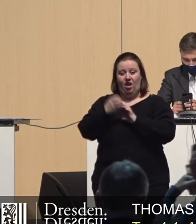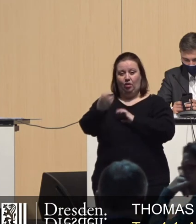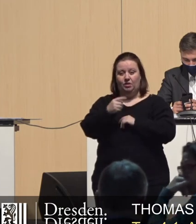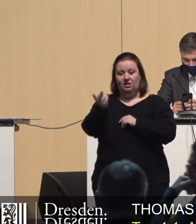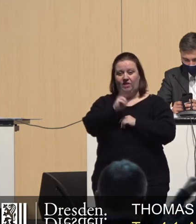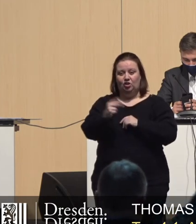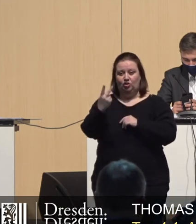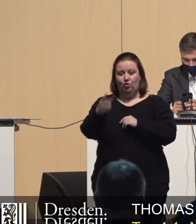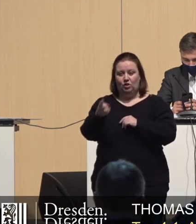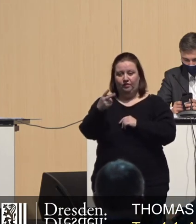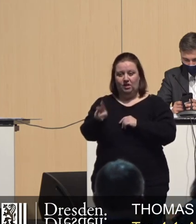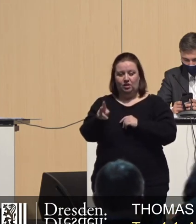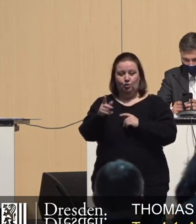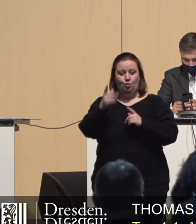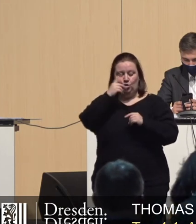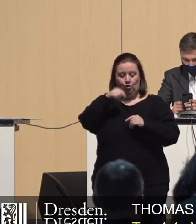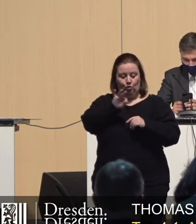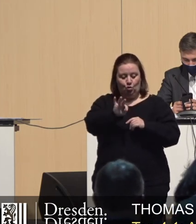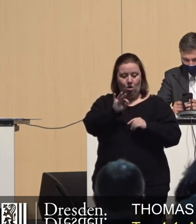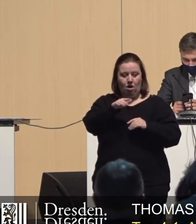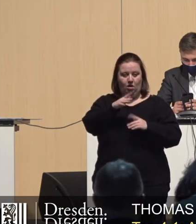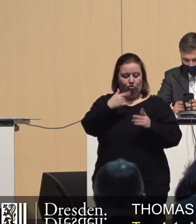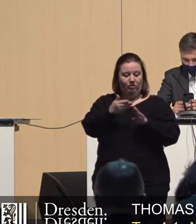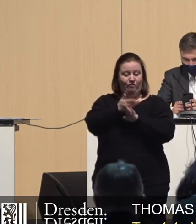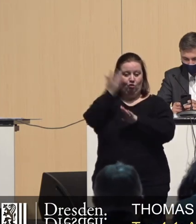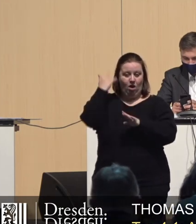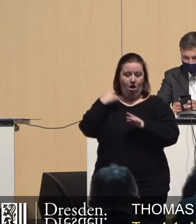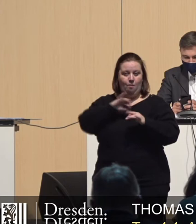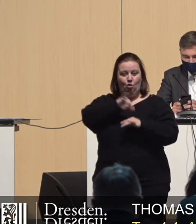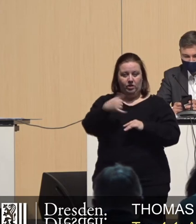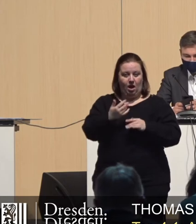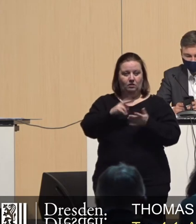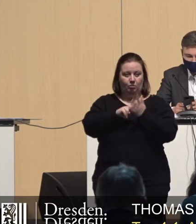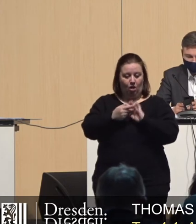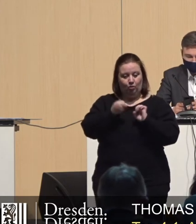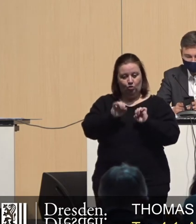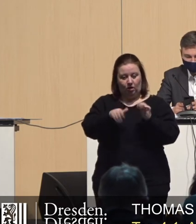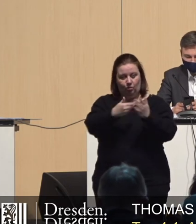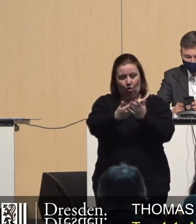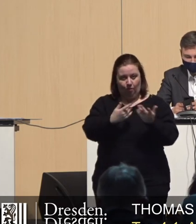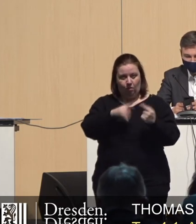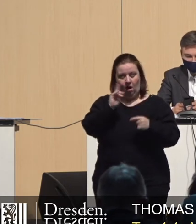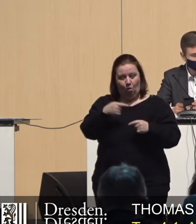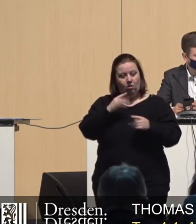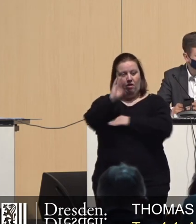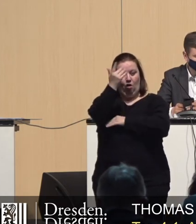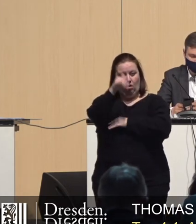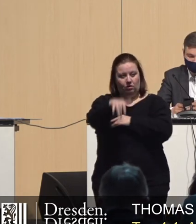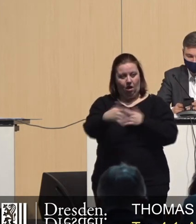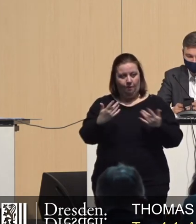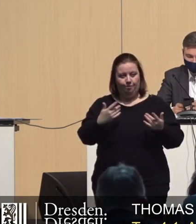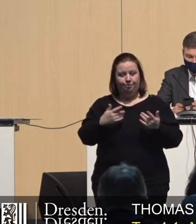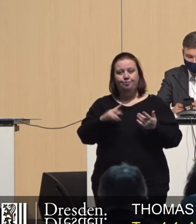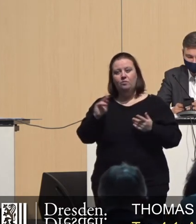geben wir also nicht nur den bereits vor Jahren begonnenen Projektplanungen die Möglichkeit, dass diese auch erfolgreich abgeschlossen werden